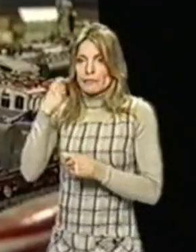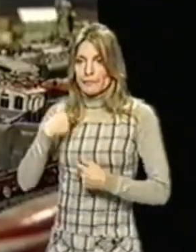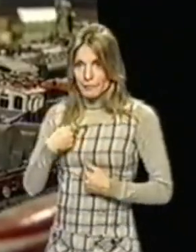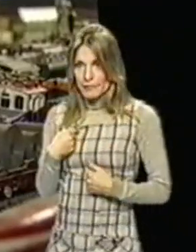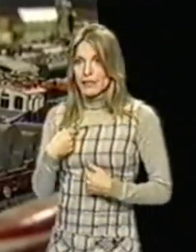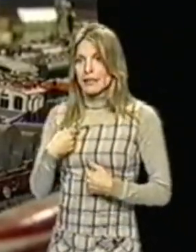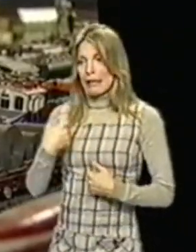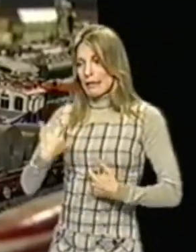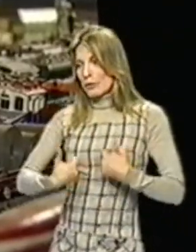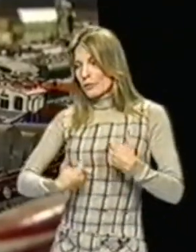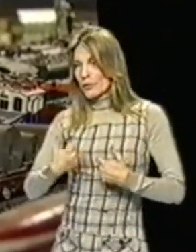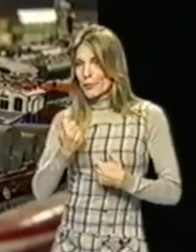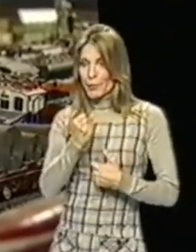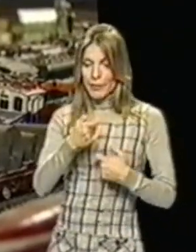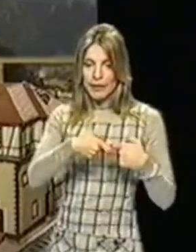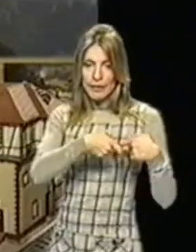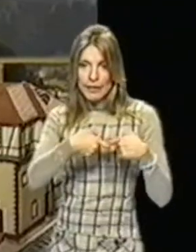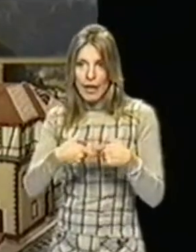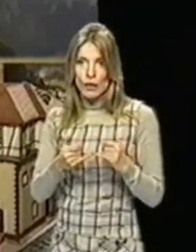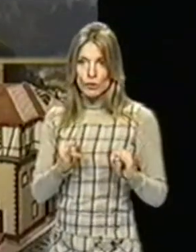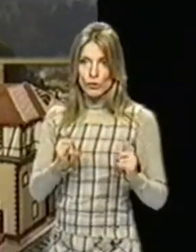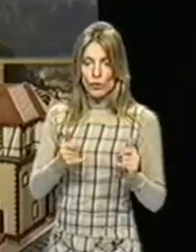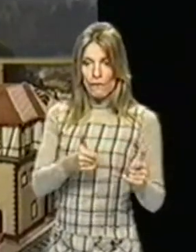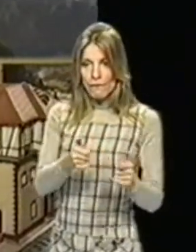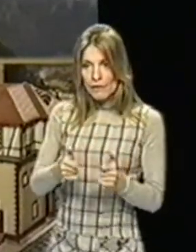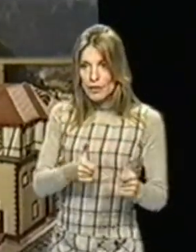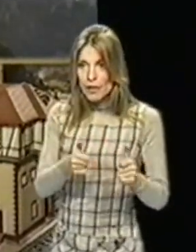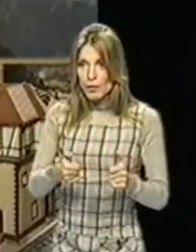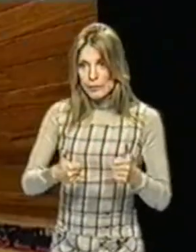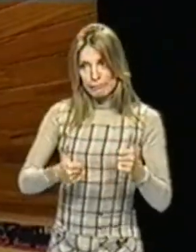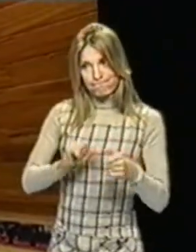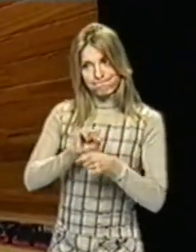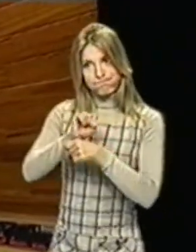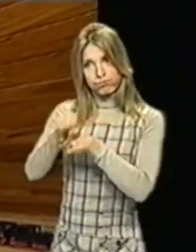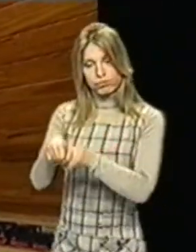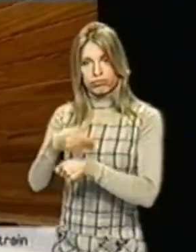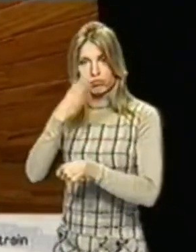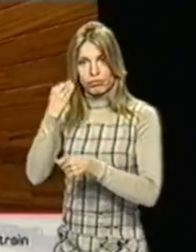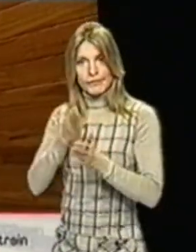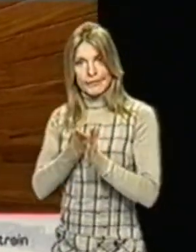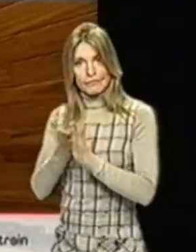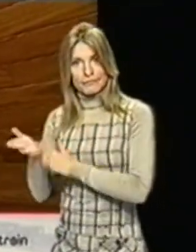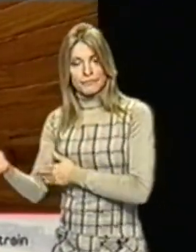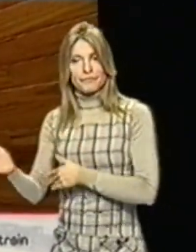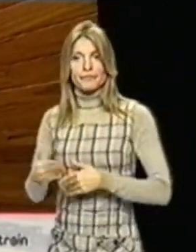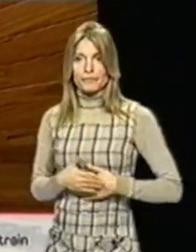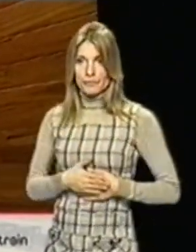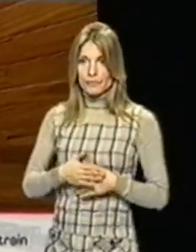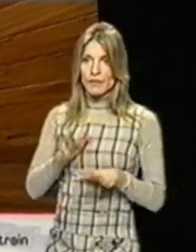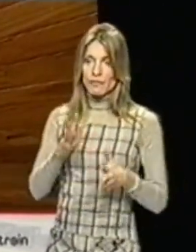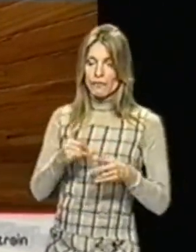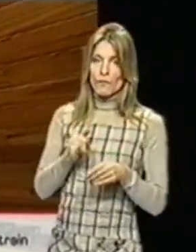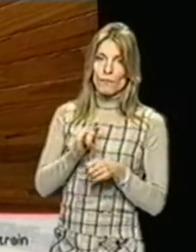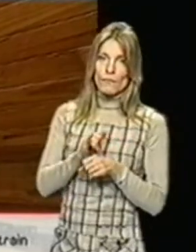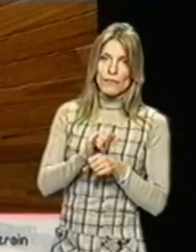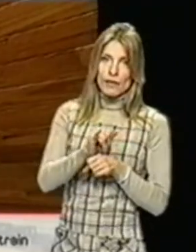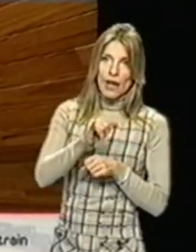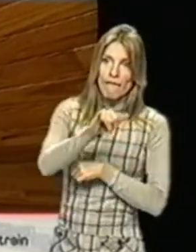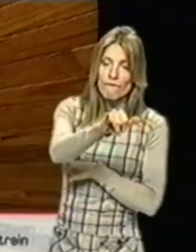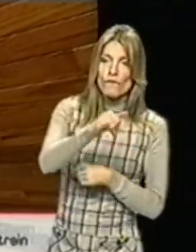petits trains les consoles et autres jeux vidéo. Vous avez sur internet on peut simuler les avions mais on simule les trains alors vous avez les jeunes à la place